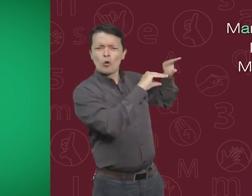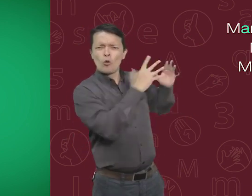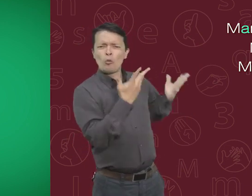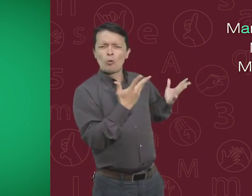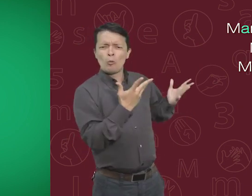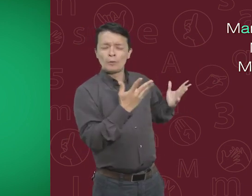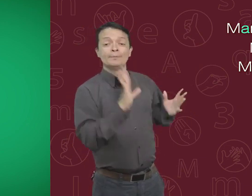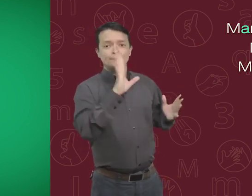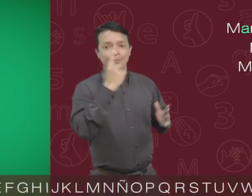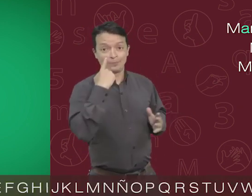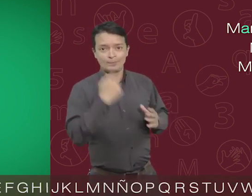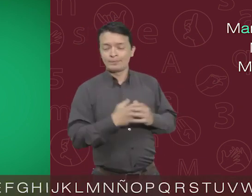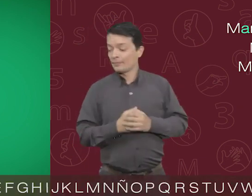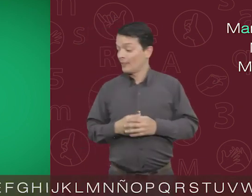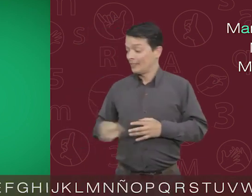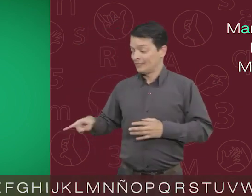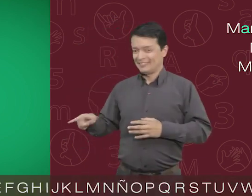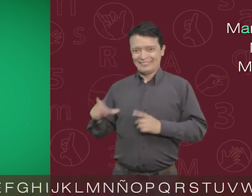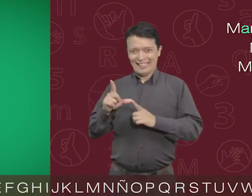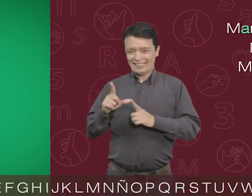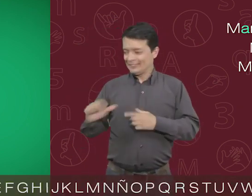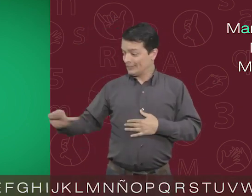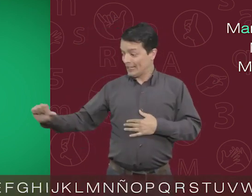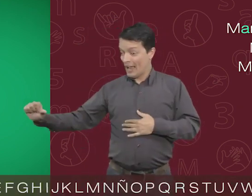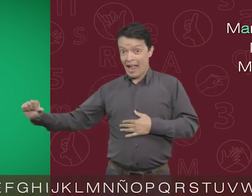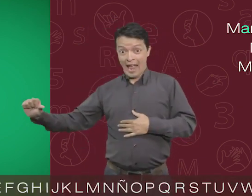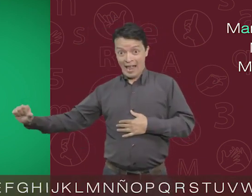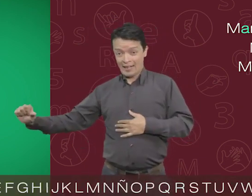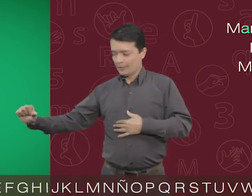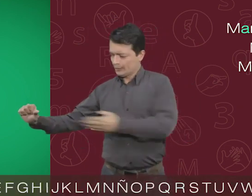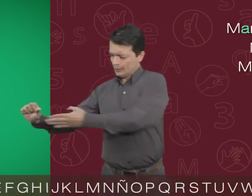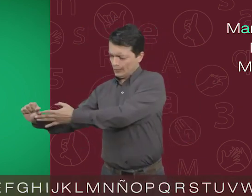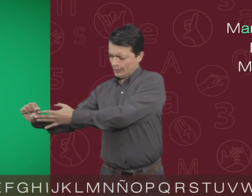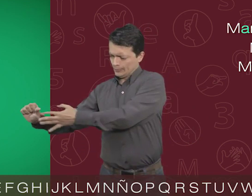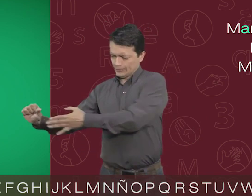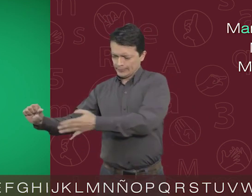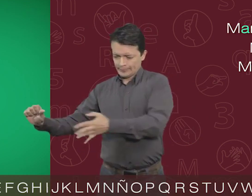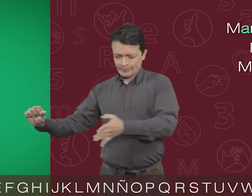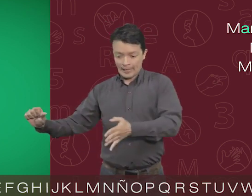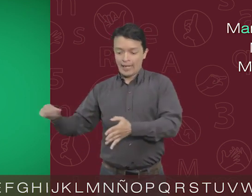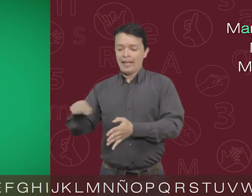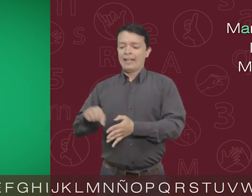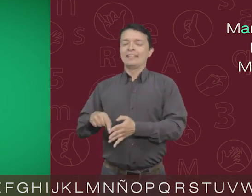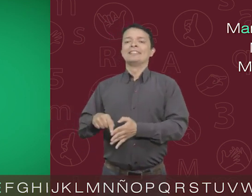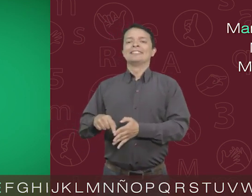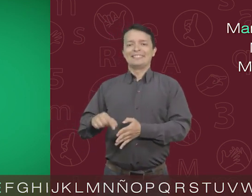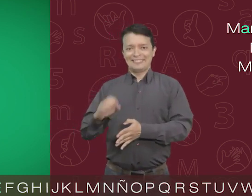¿Cómo lo organizamos? Miremos el abecedario desde la A hasta la E.